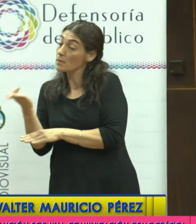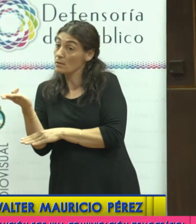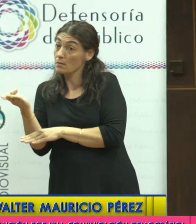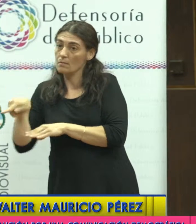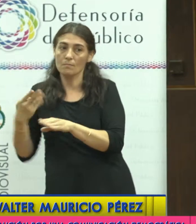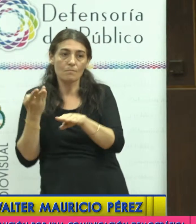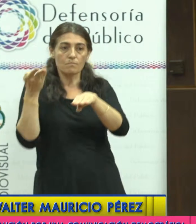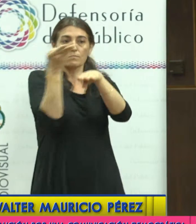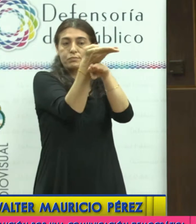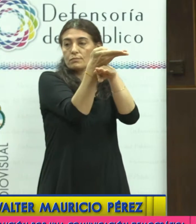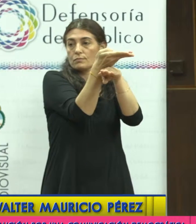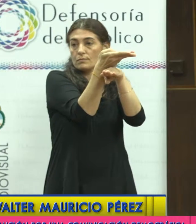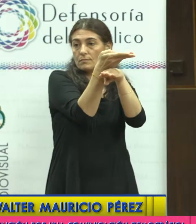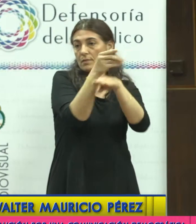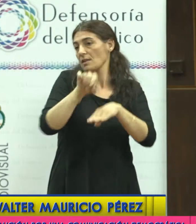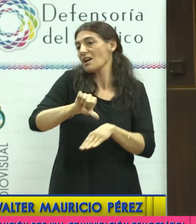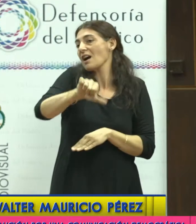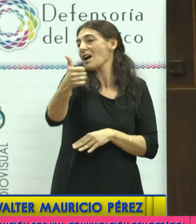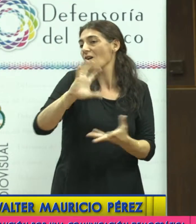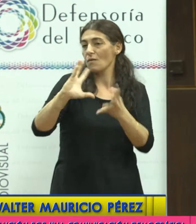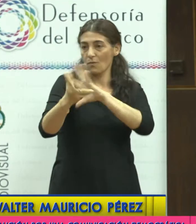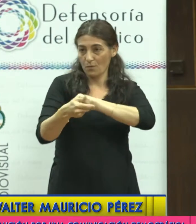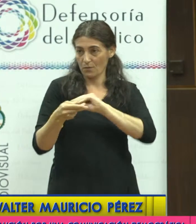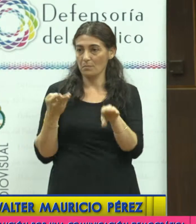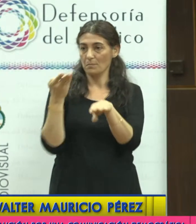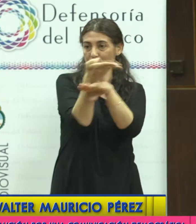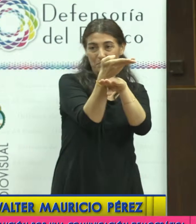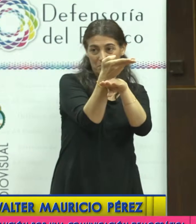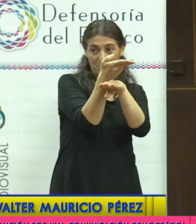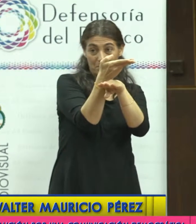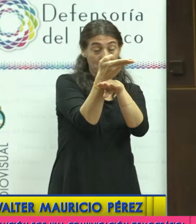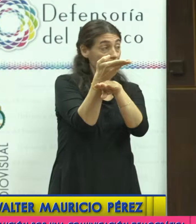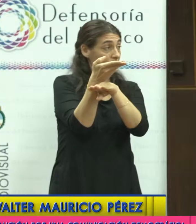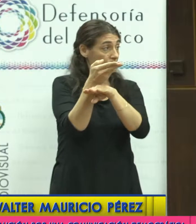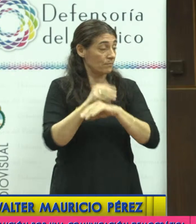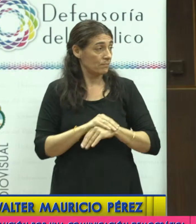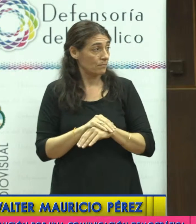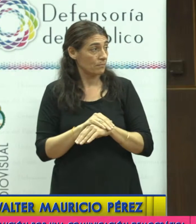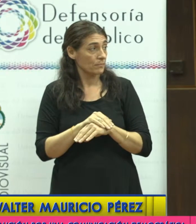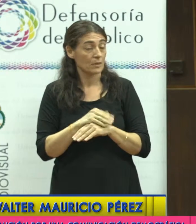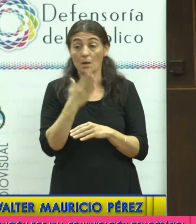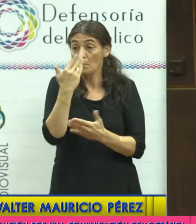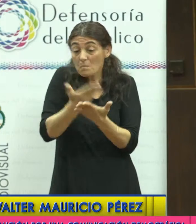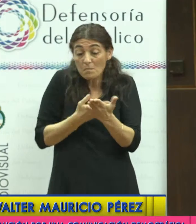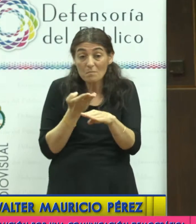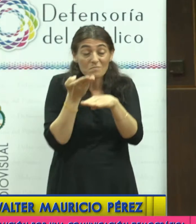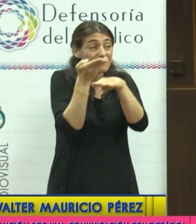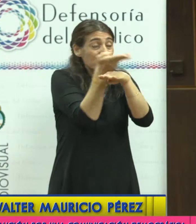ganar la votación en la justicia con una cautelar que era totalmente